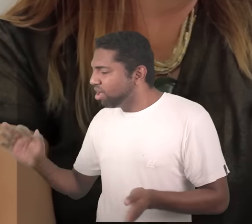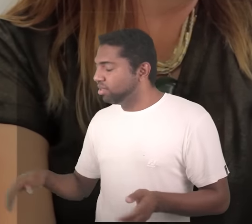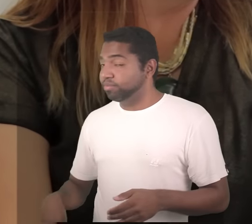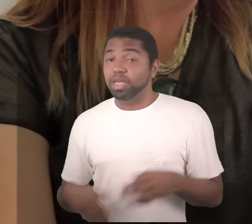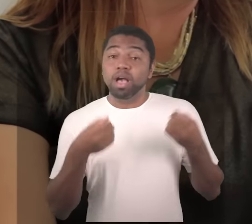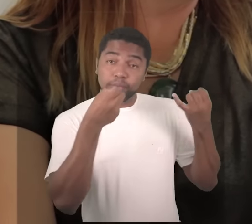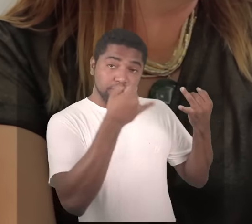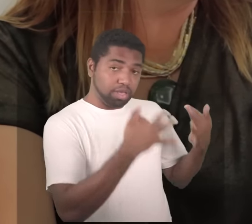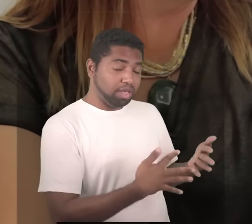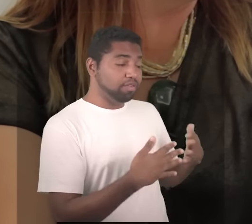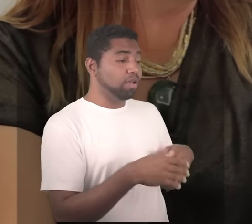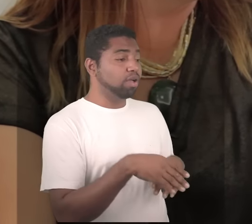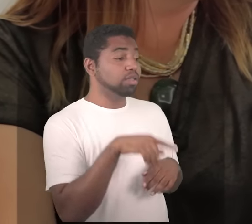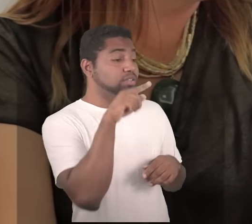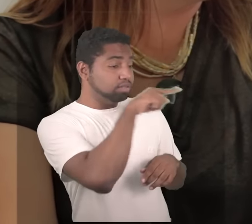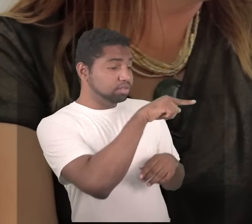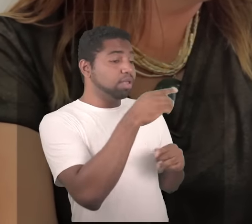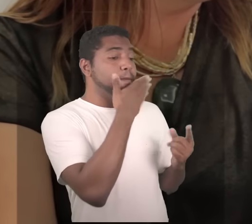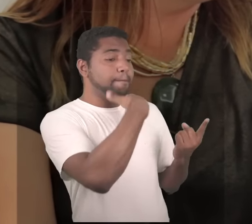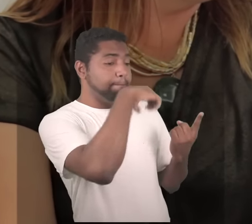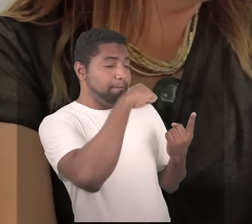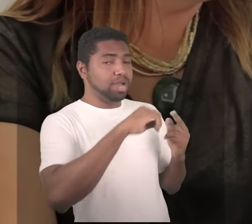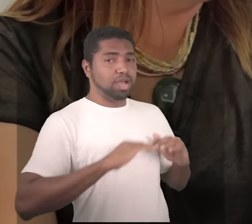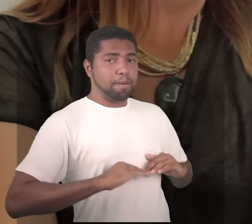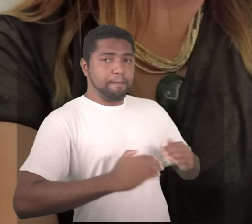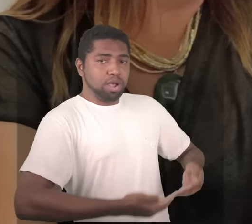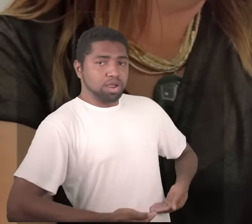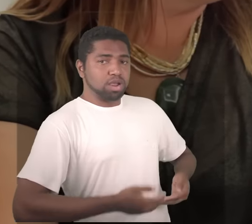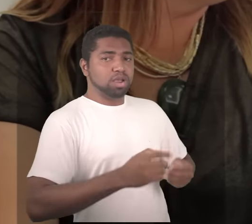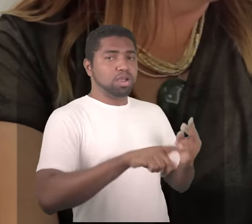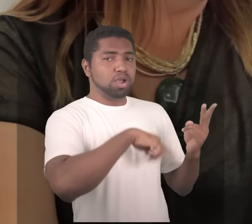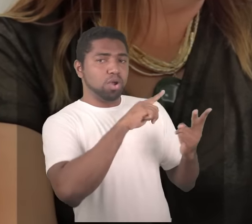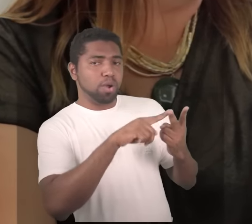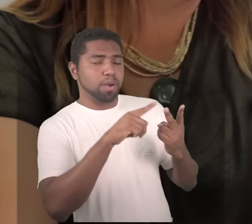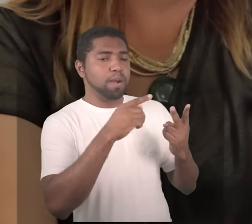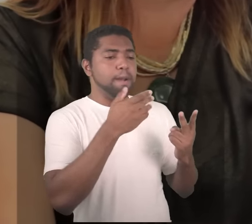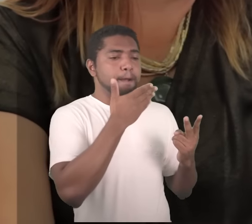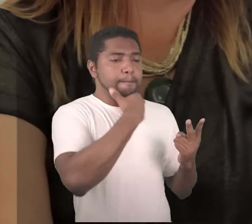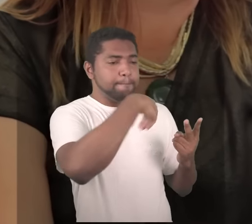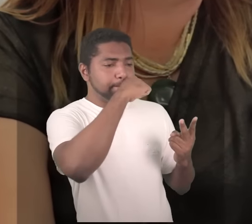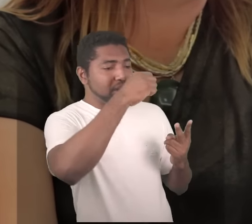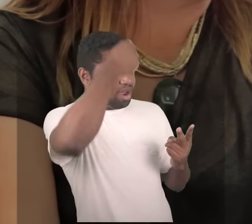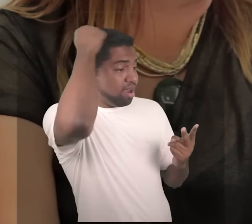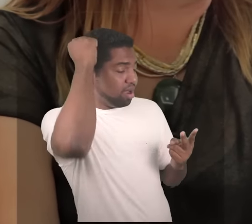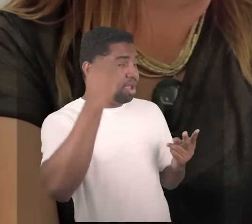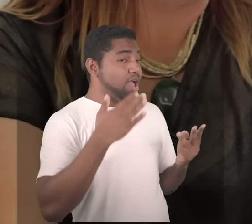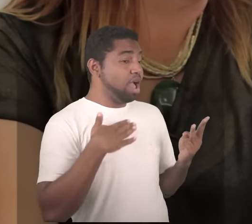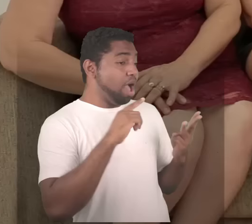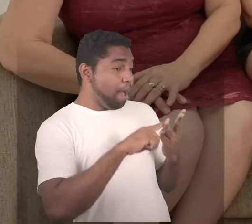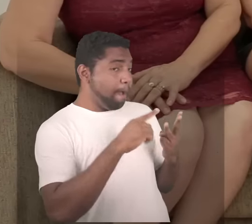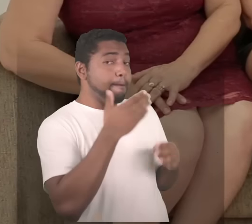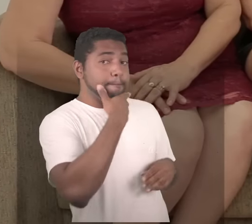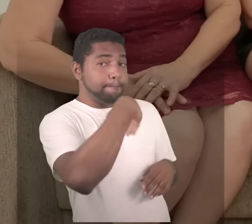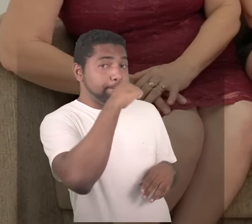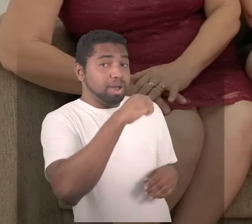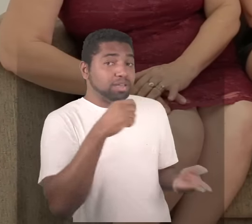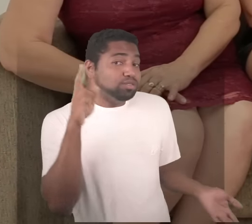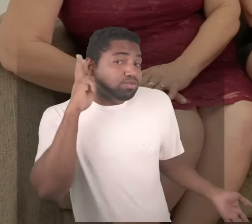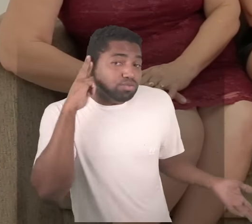o seu é barrigudo do outro é careca meu pai não ouve e ficou bem assim para você era natural natural a igreja Batista